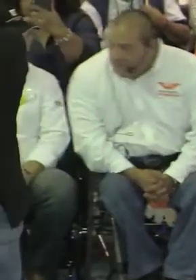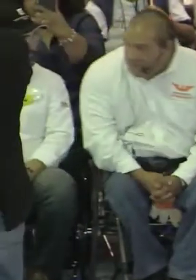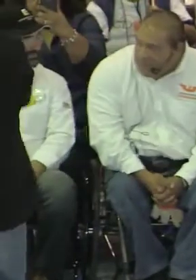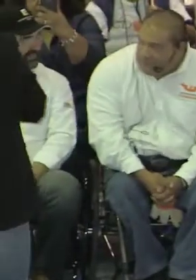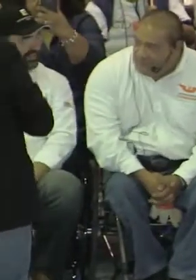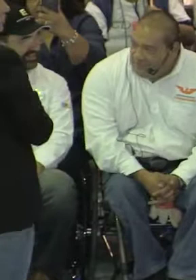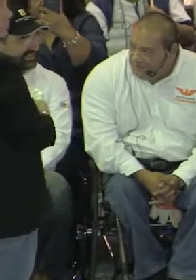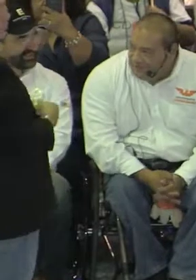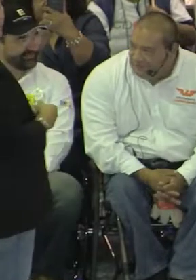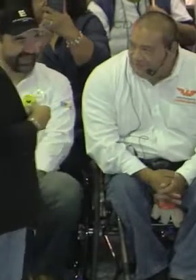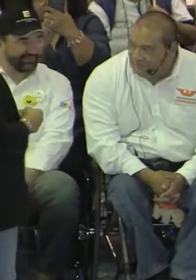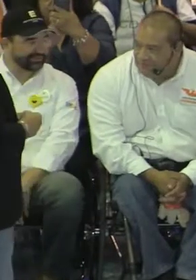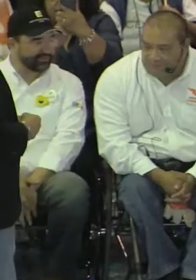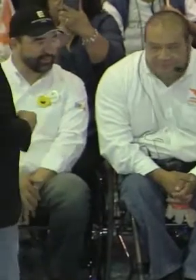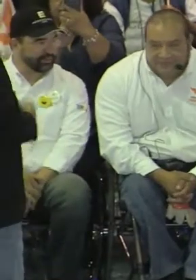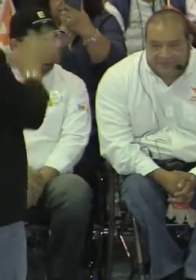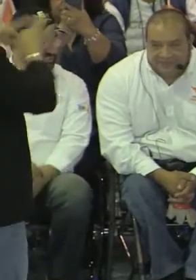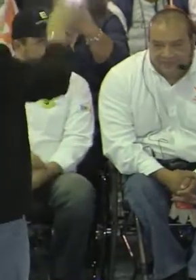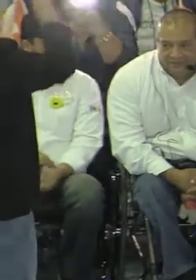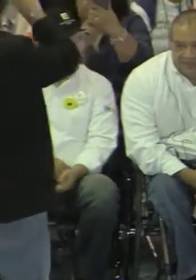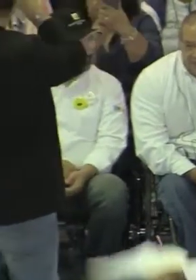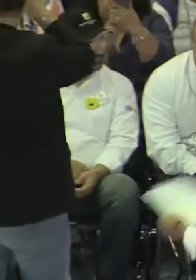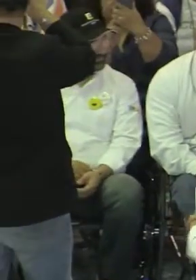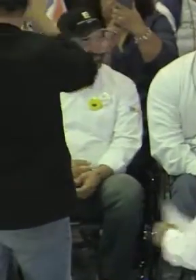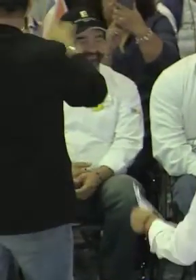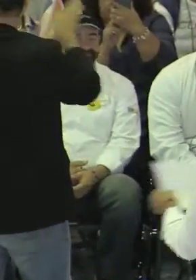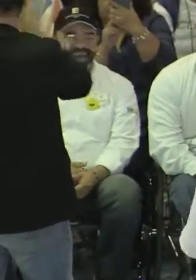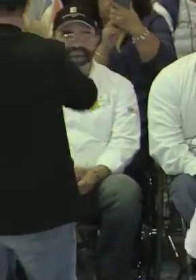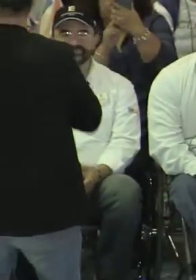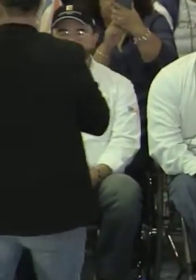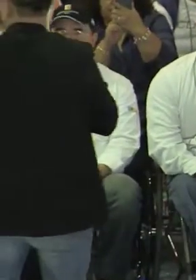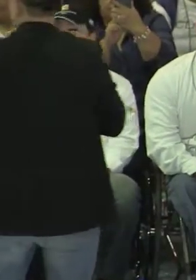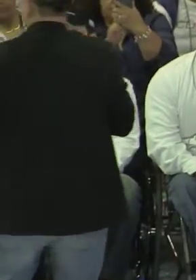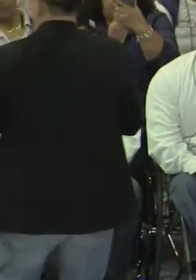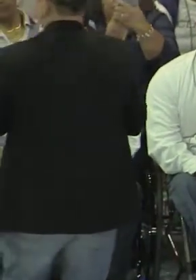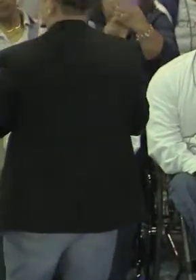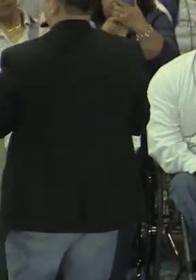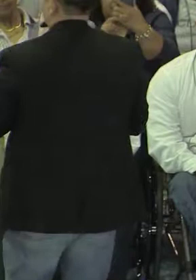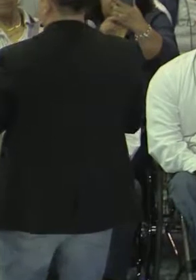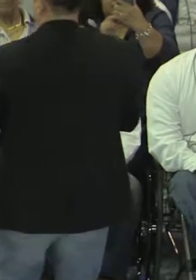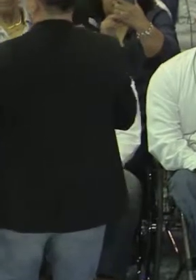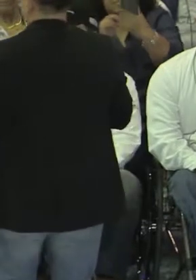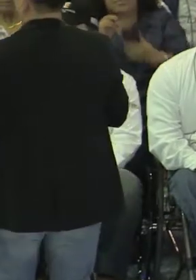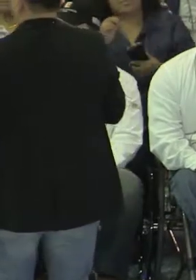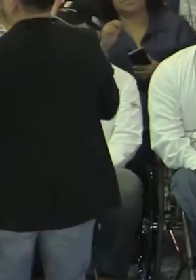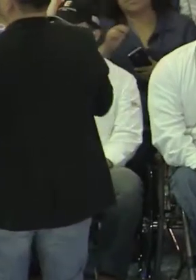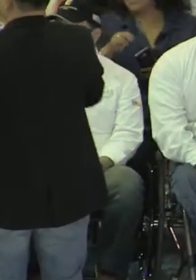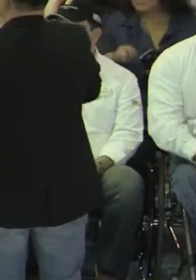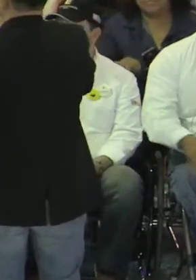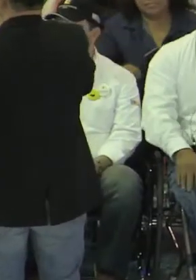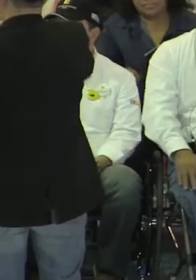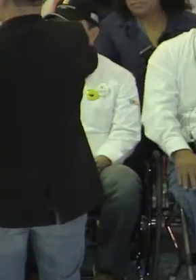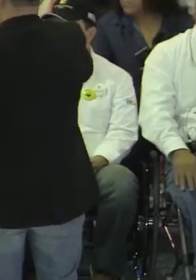en esta capital, y es muy importante este espacio que estamos teniendo el día de hoy. Yo